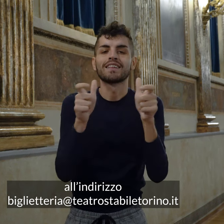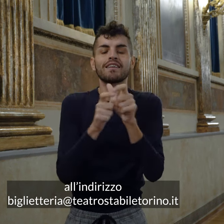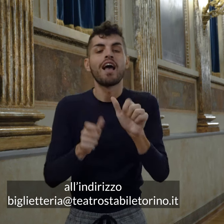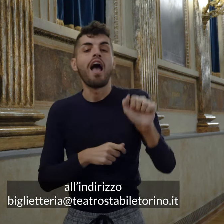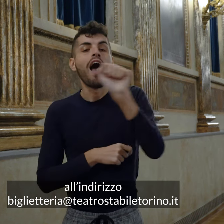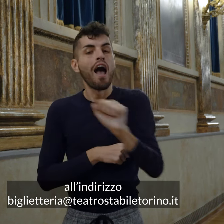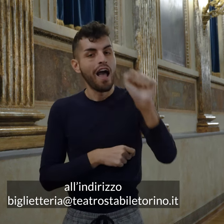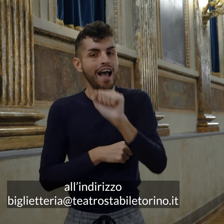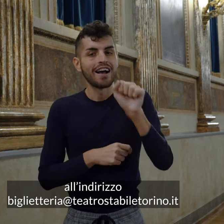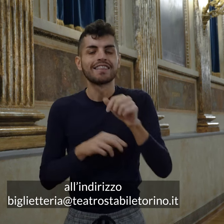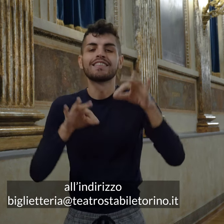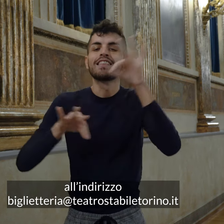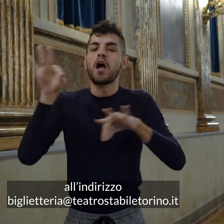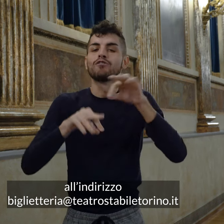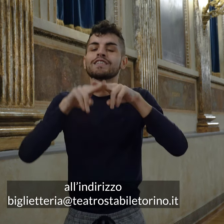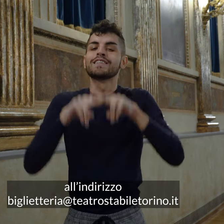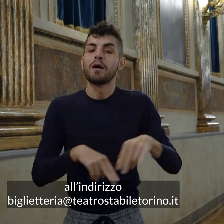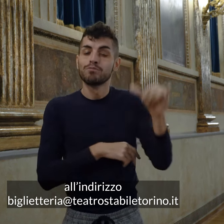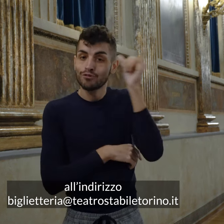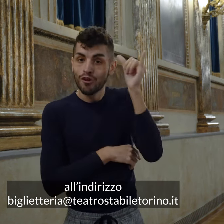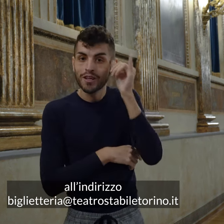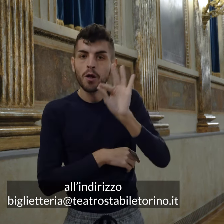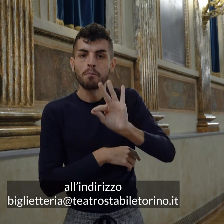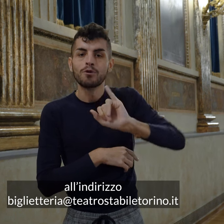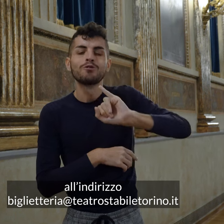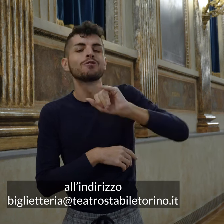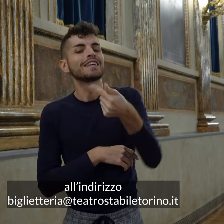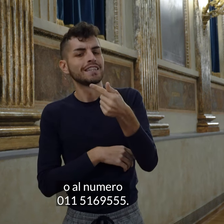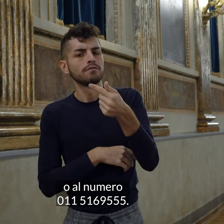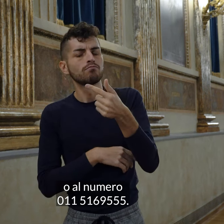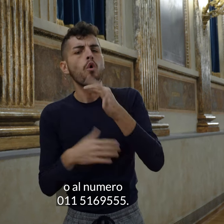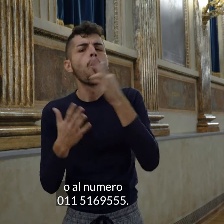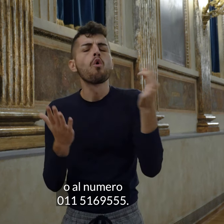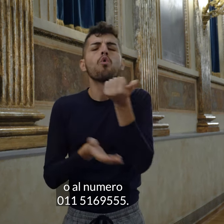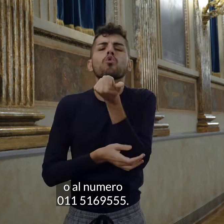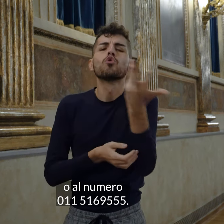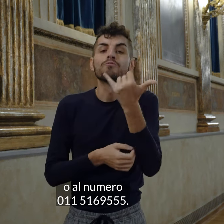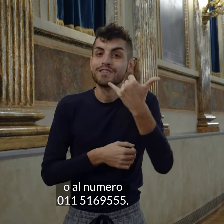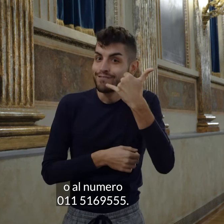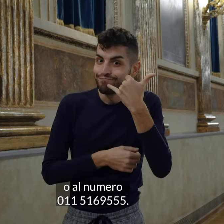-teatrostabile-torino.it o al numero 011